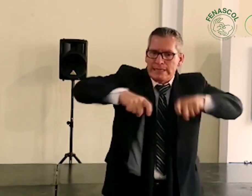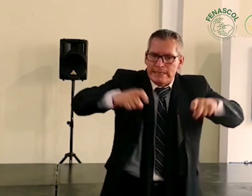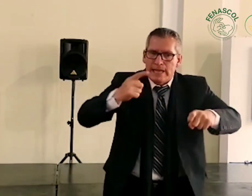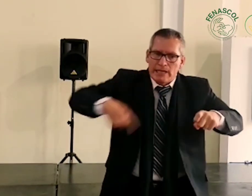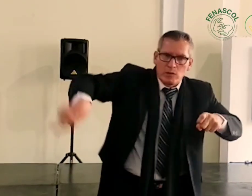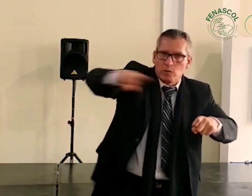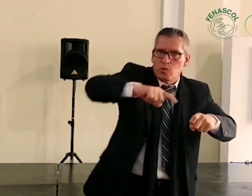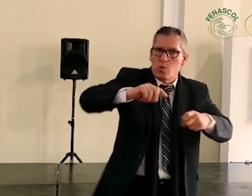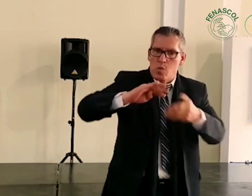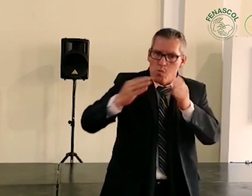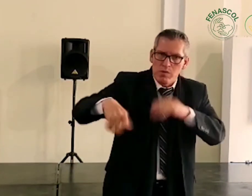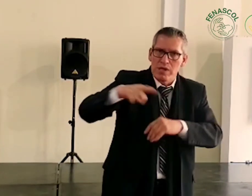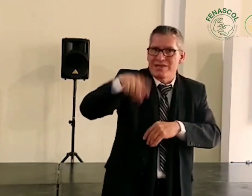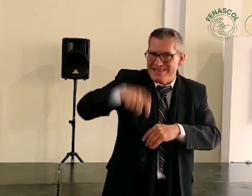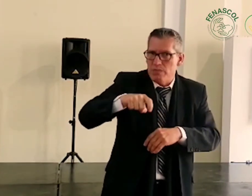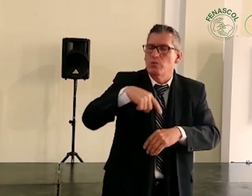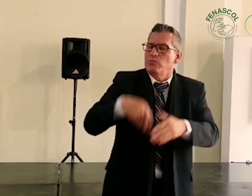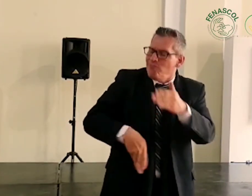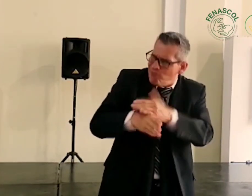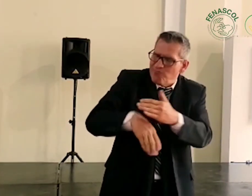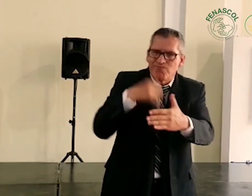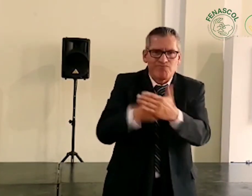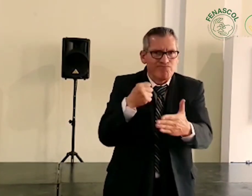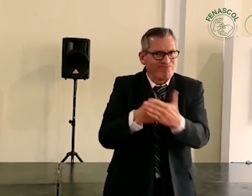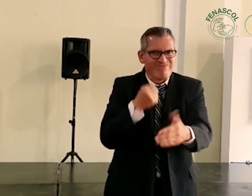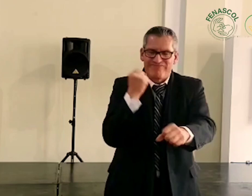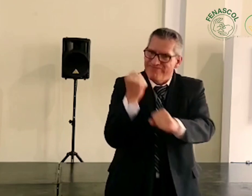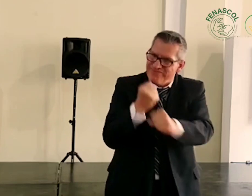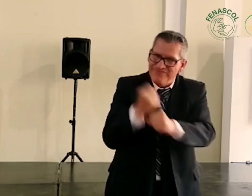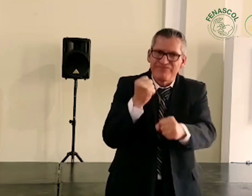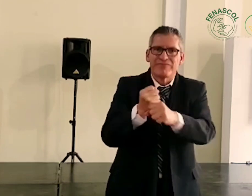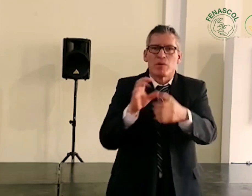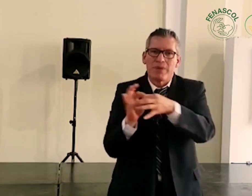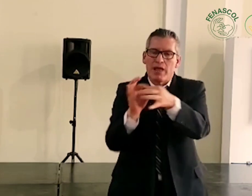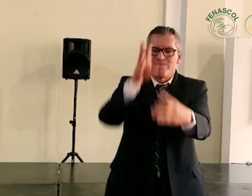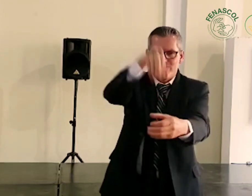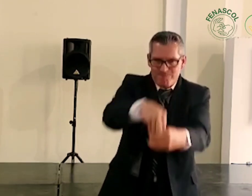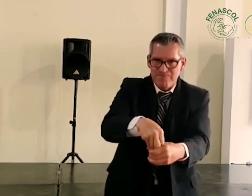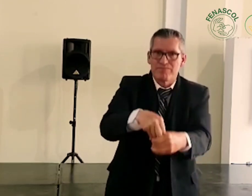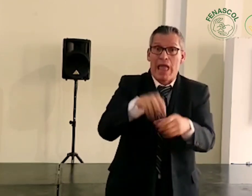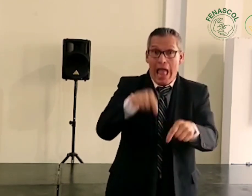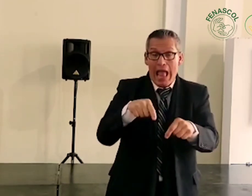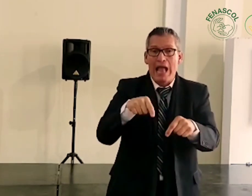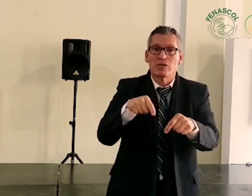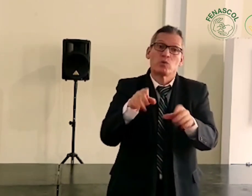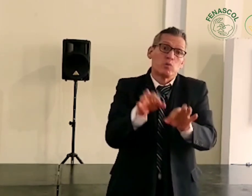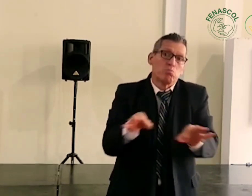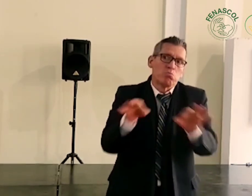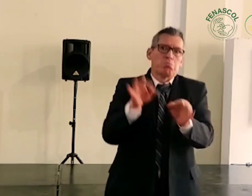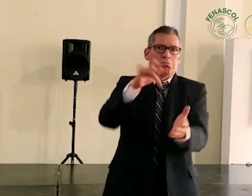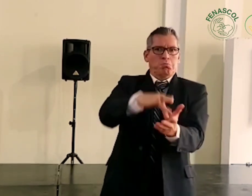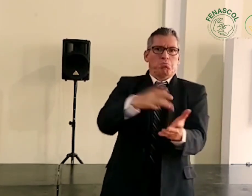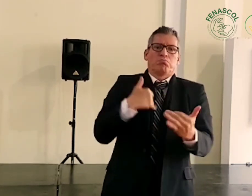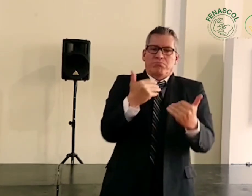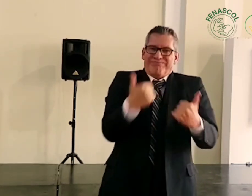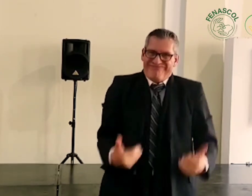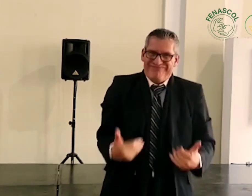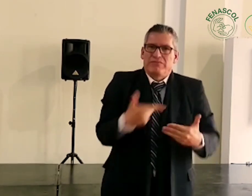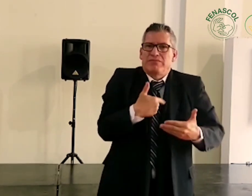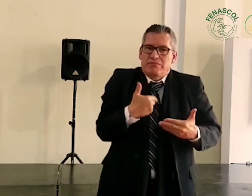señas y nuestras necesidades en la comunicación y sigamos trabajando mancomunadamente para que seamos incluidos en este